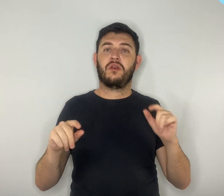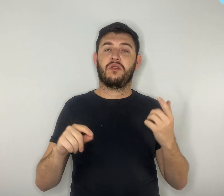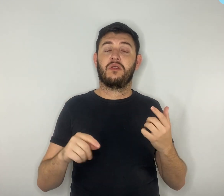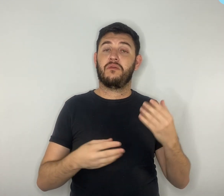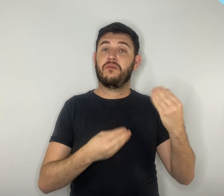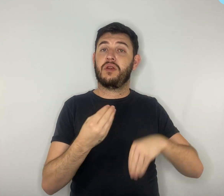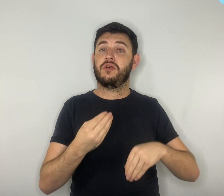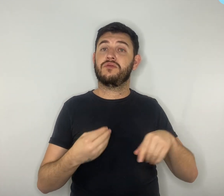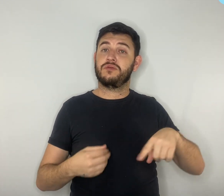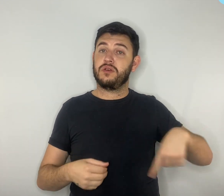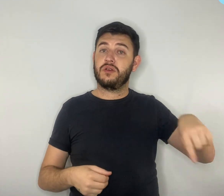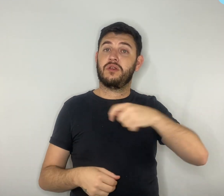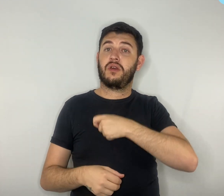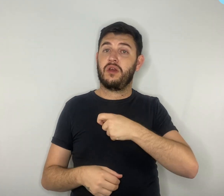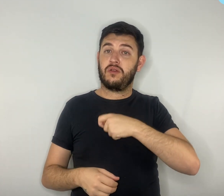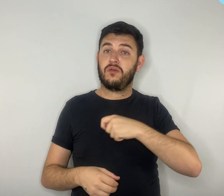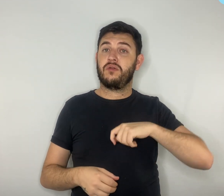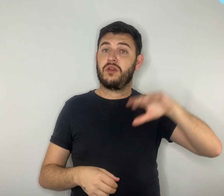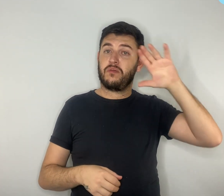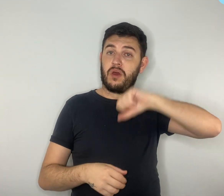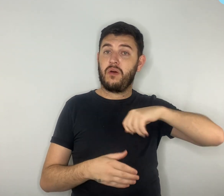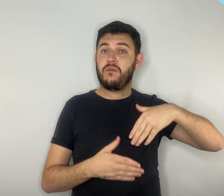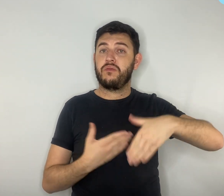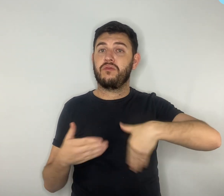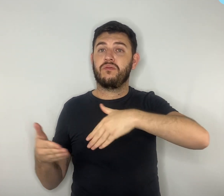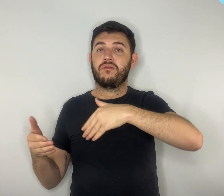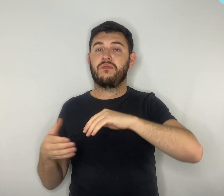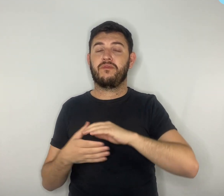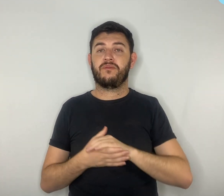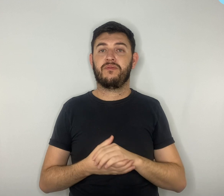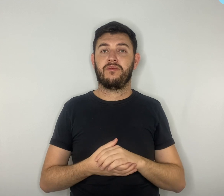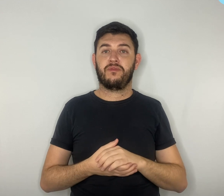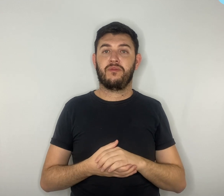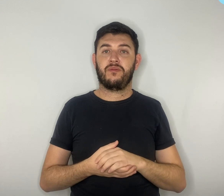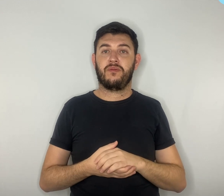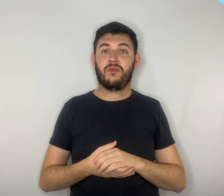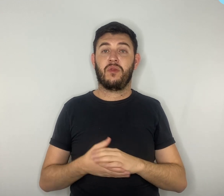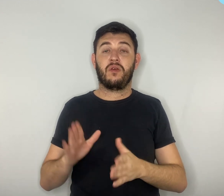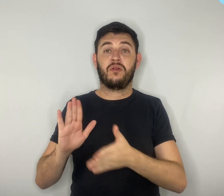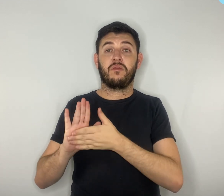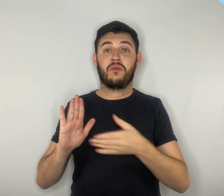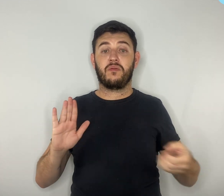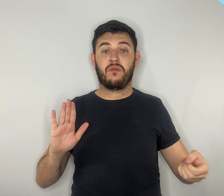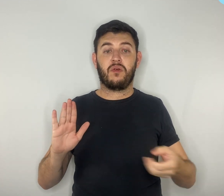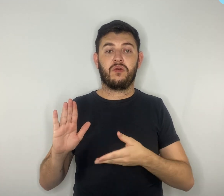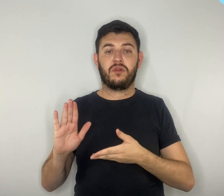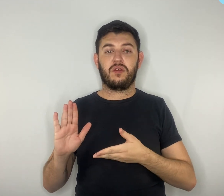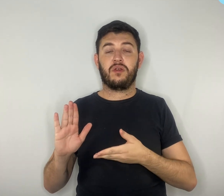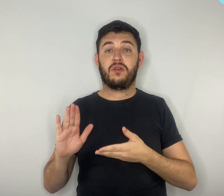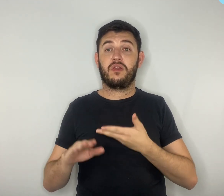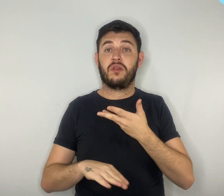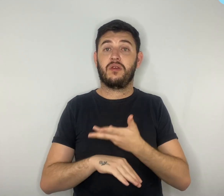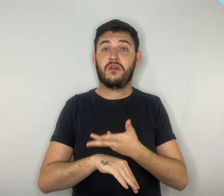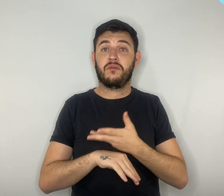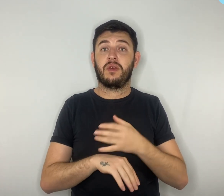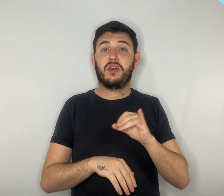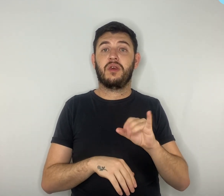aprendizagem dos estudantes. Com o novo projeto, os itinerários formativos